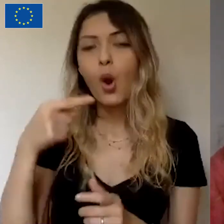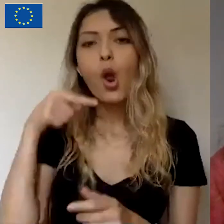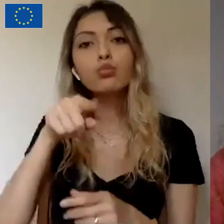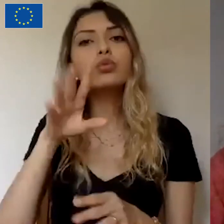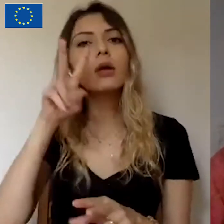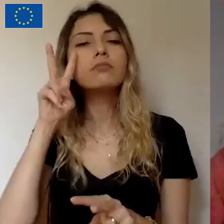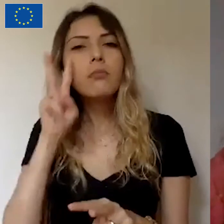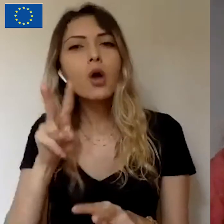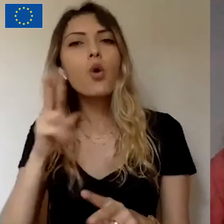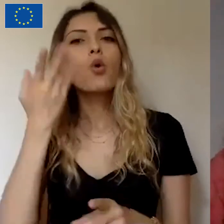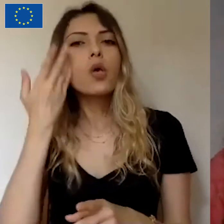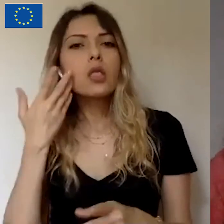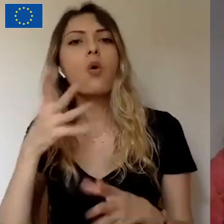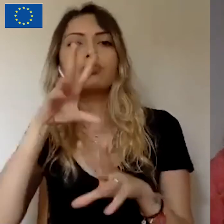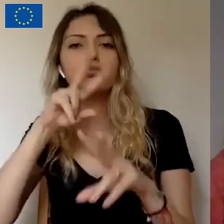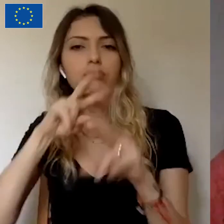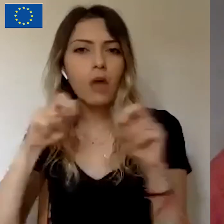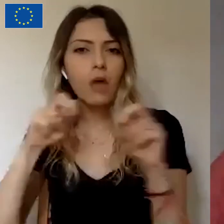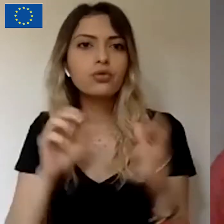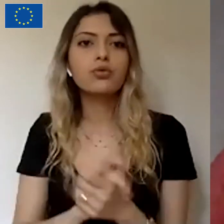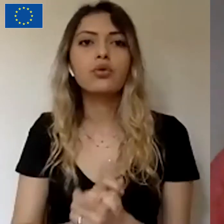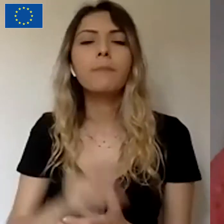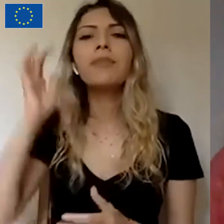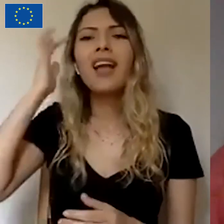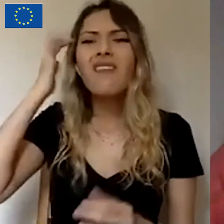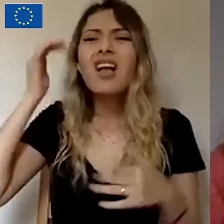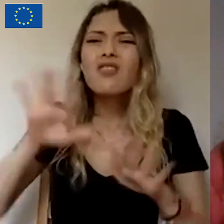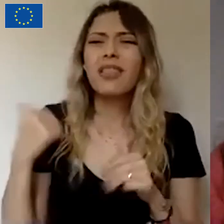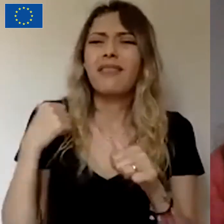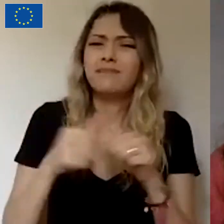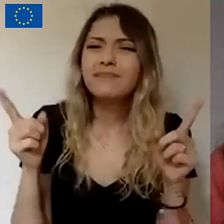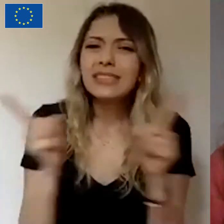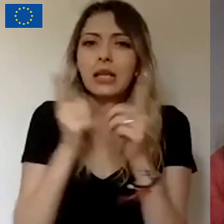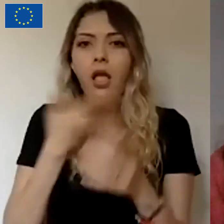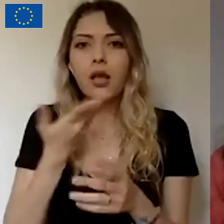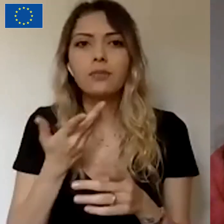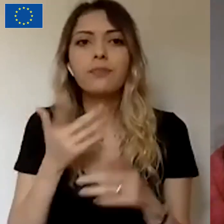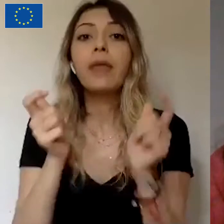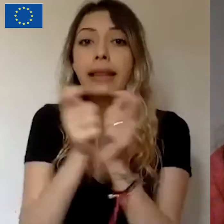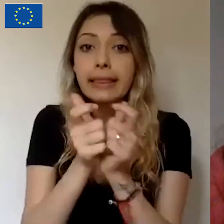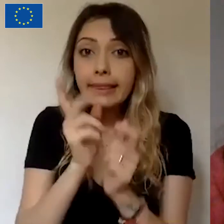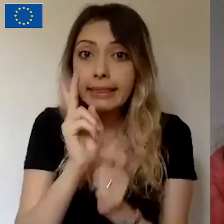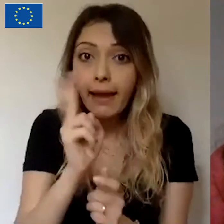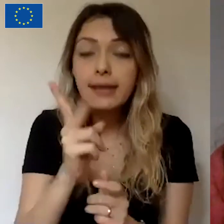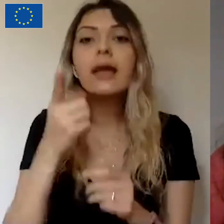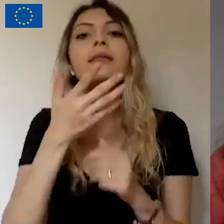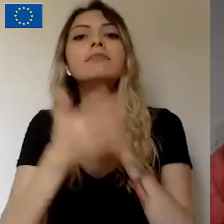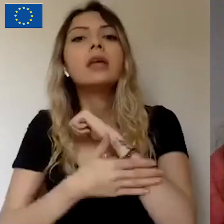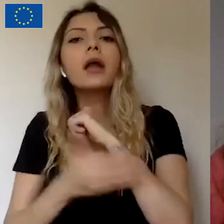Yani iki tip var. Kafanız karışmasını tekrar bir özetleyecek olursam. STK'sanız ve yardım toplama izniniz varsa